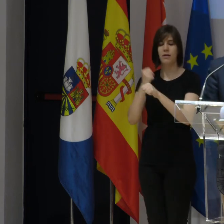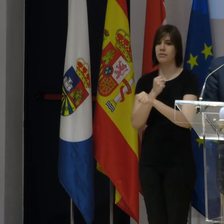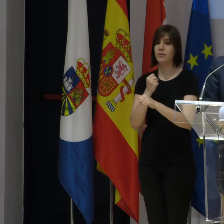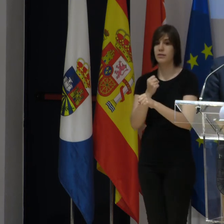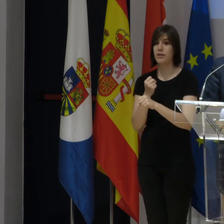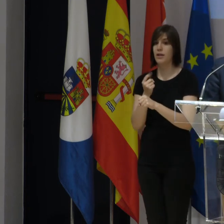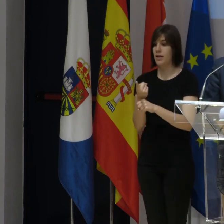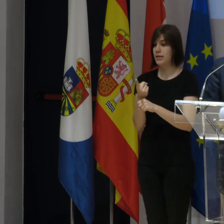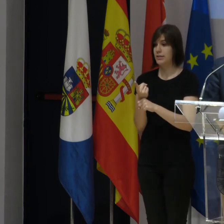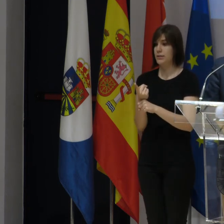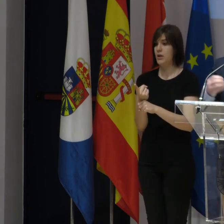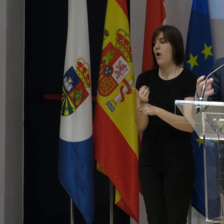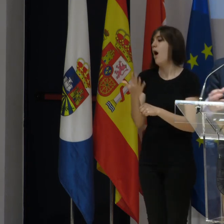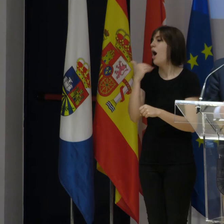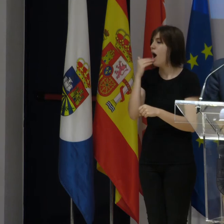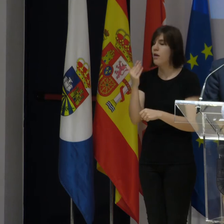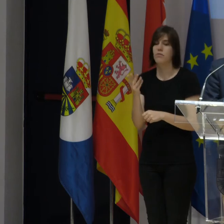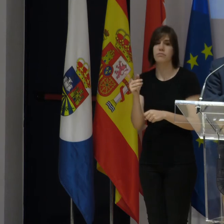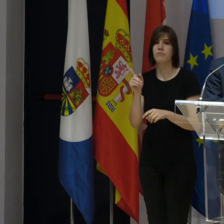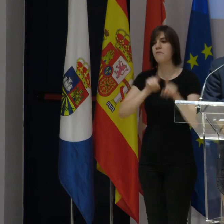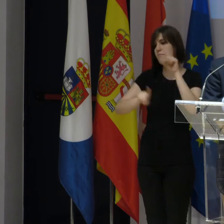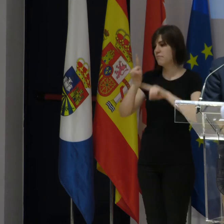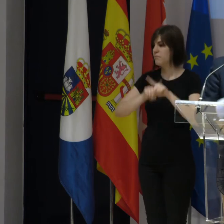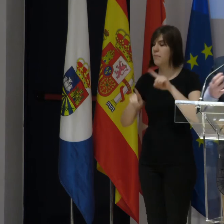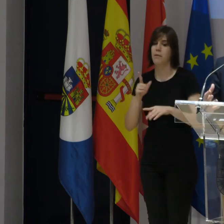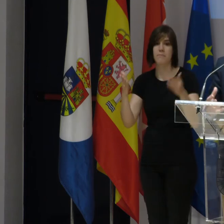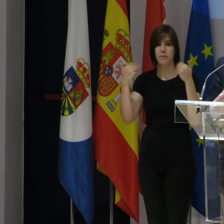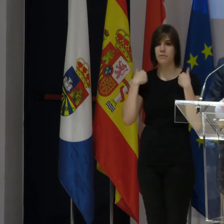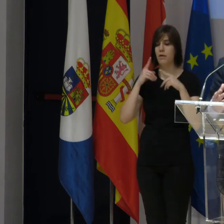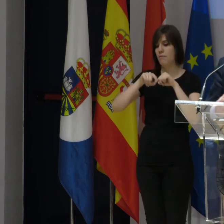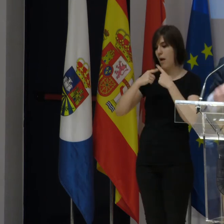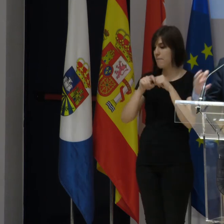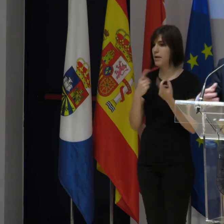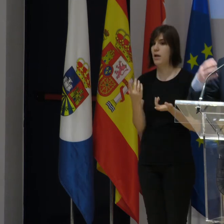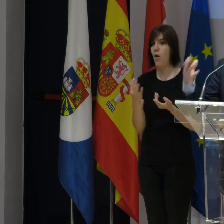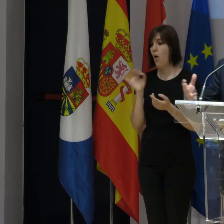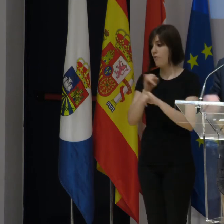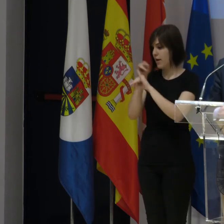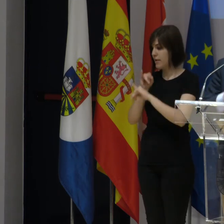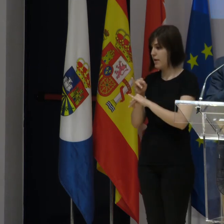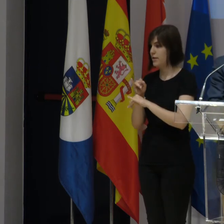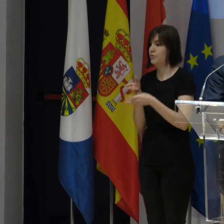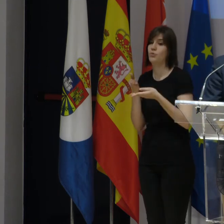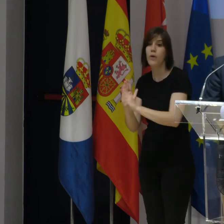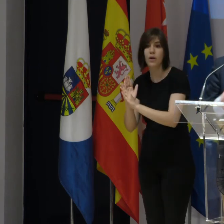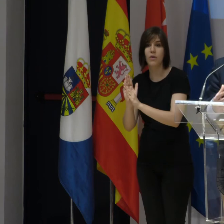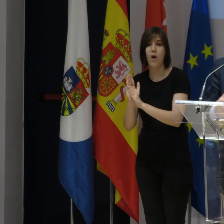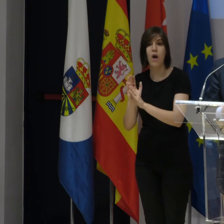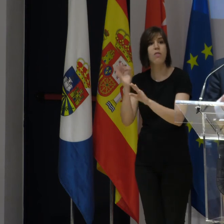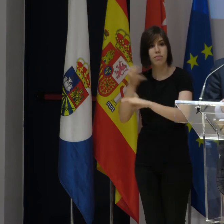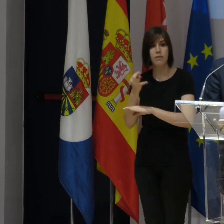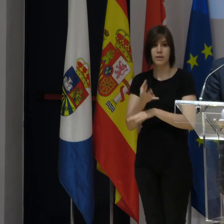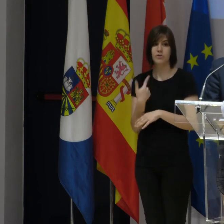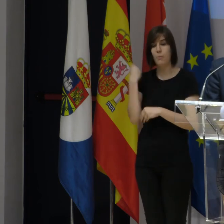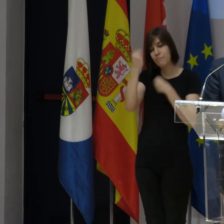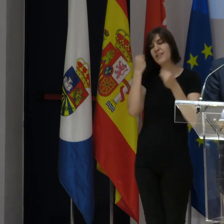pues, cuando tiene una incidencia personal, familiar, o quiere compartir un momento de felicidad con su hijo, o que le acaban de graduar, o cosas de ese tipo,